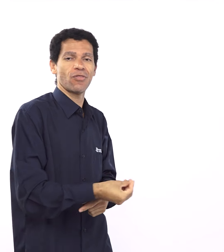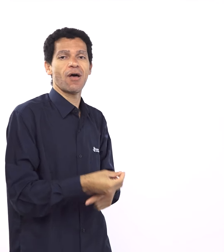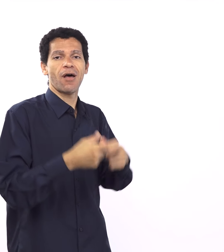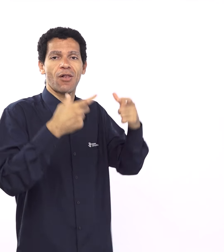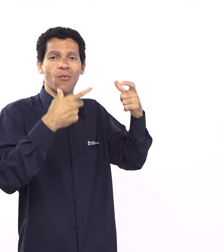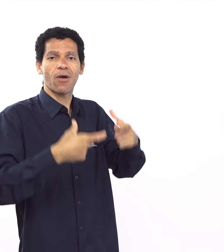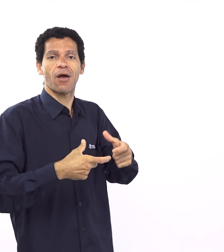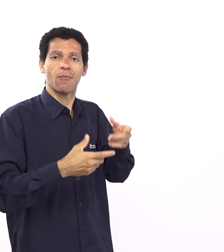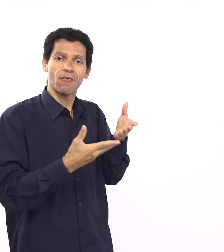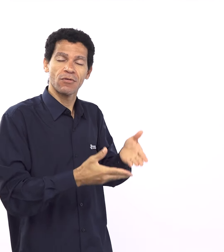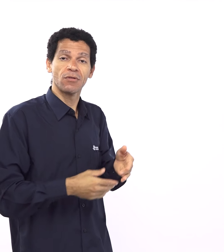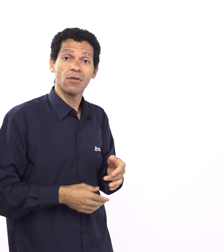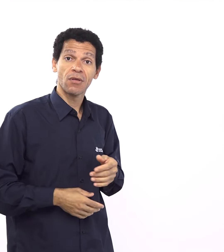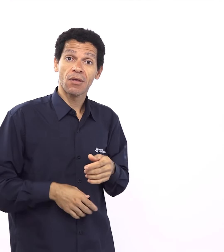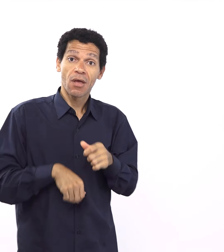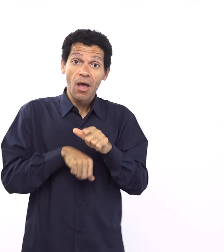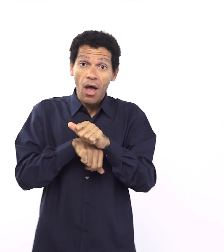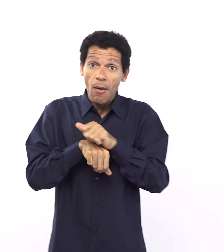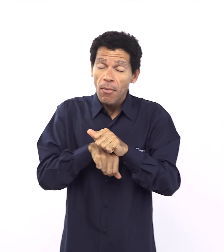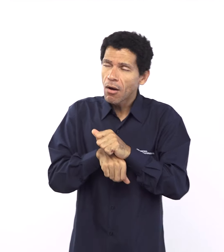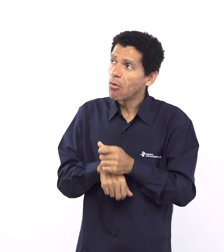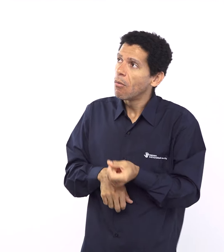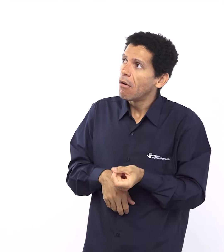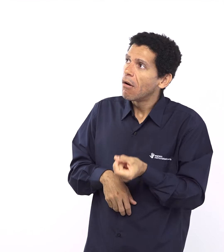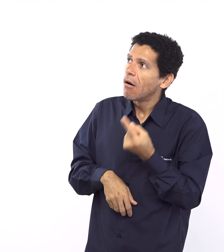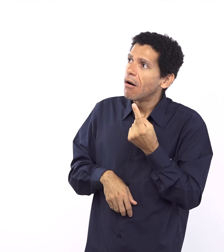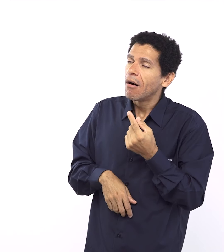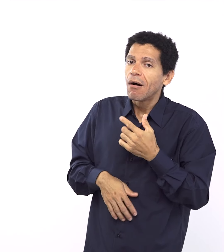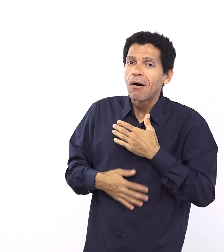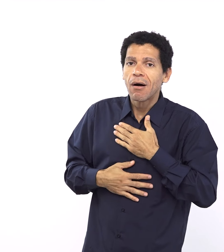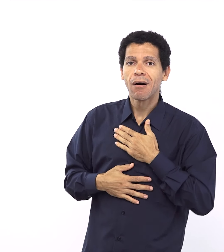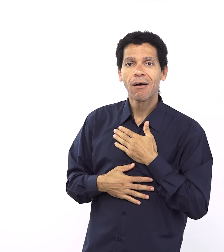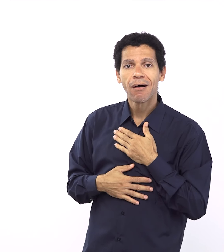Porque, de fato, ele espalha todo mundo entre as nações, mas agora, quando ele chama Abraão,